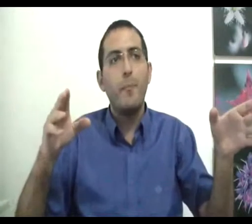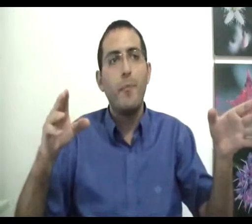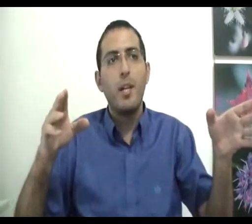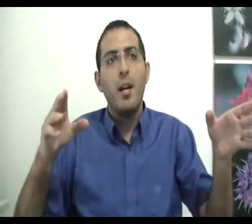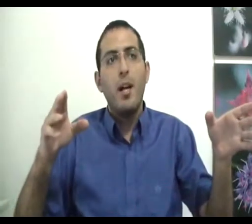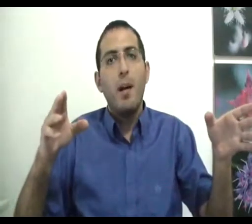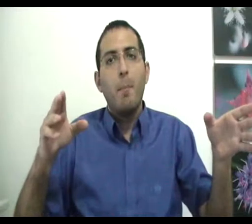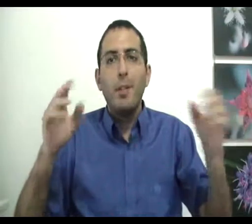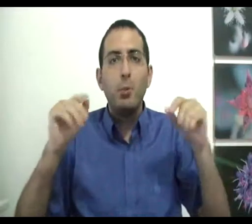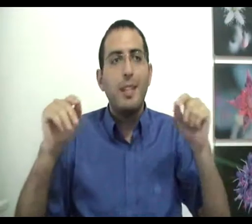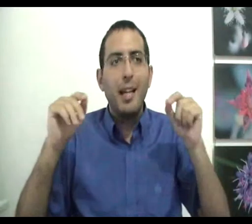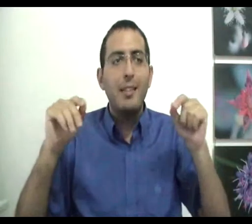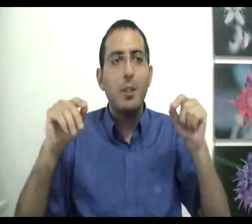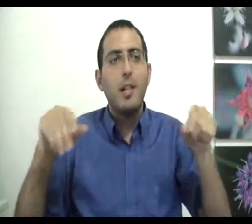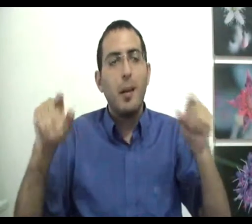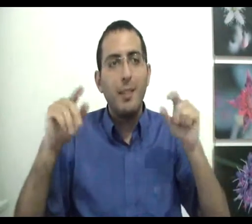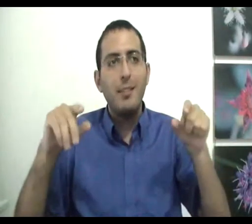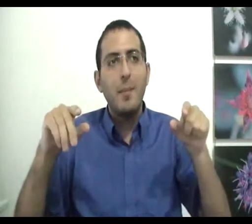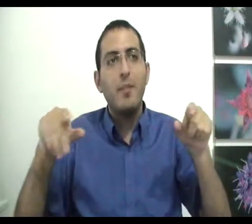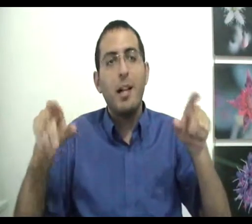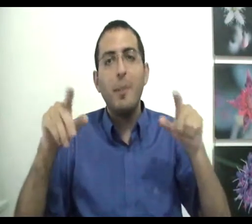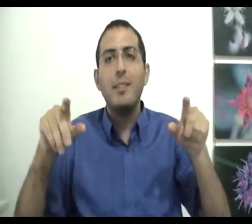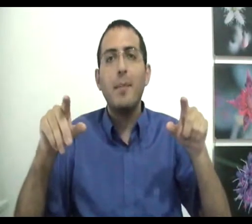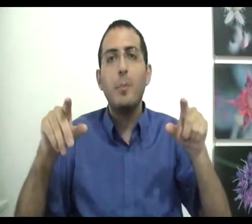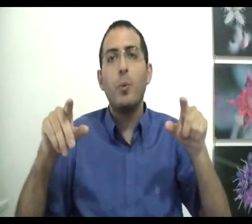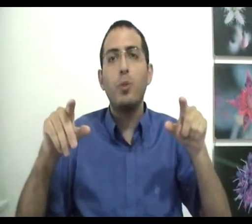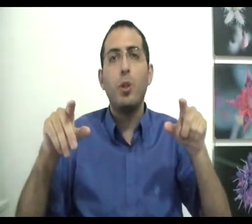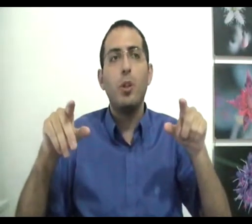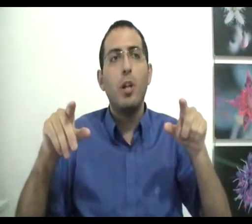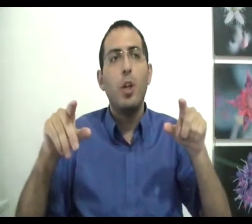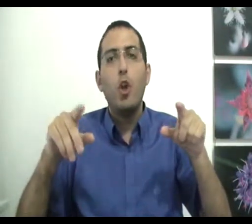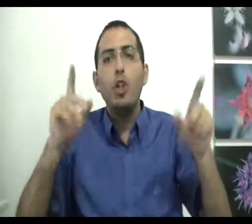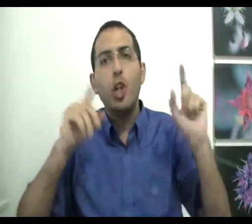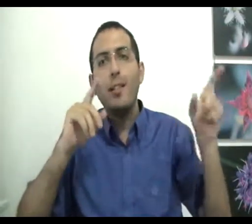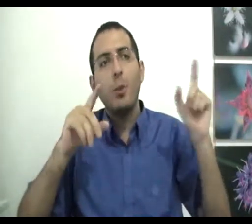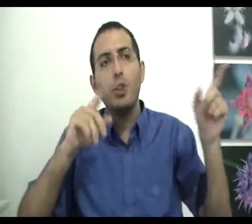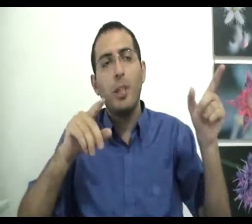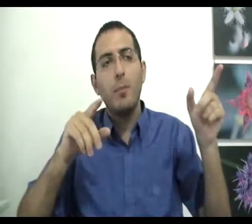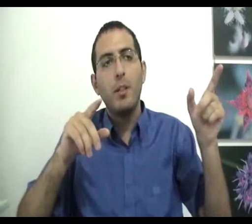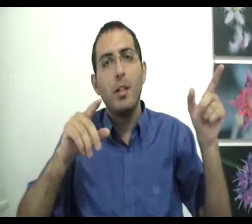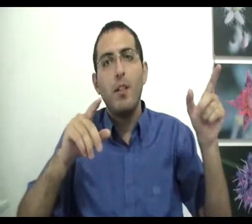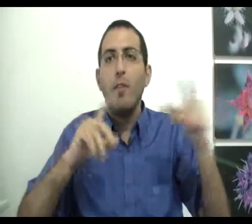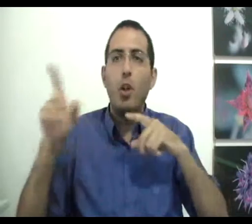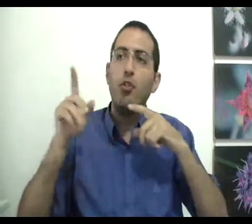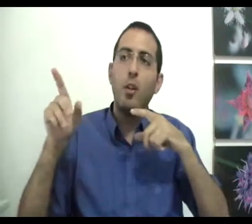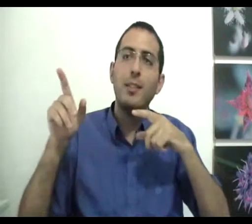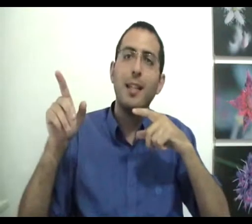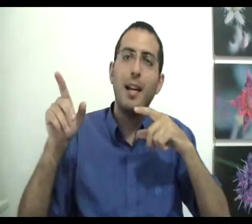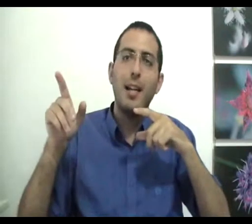מה שהוא צריך לעשות זה לחפש את האמת ולחפש את האמת פירושו לא לשלול את החושים ולא לשלול את השכל